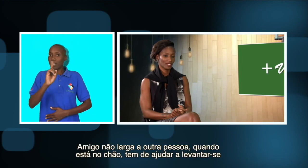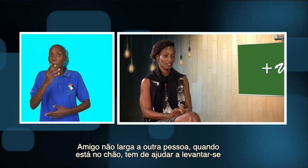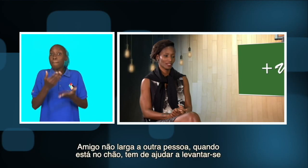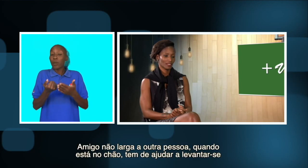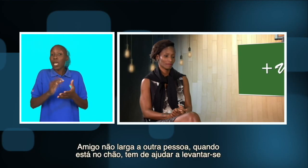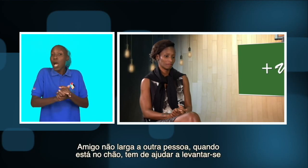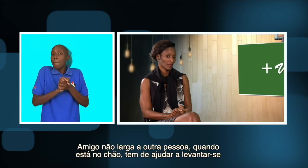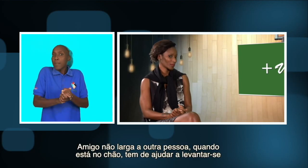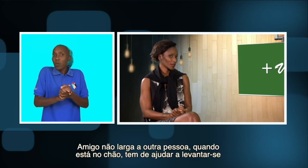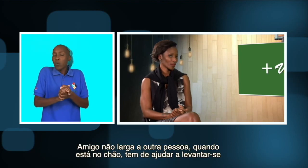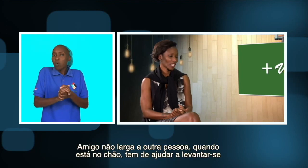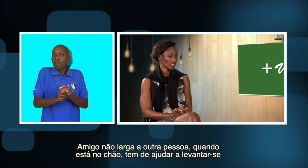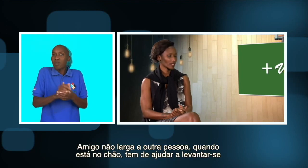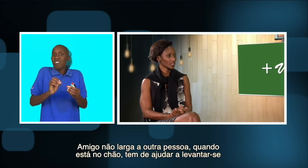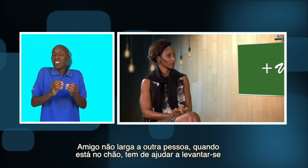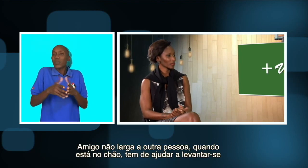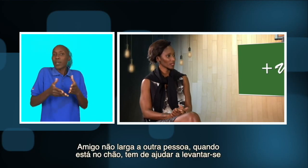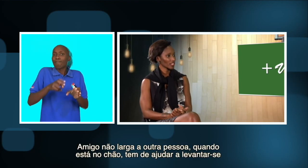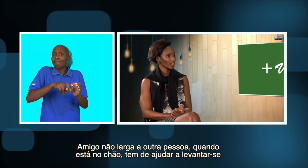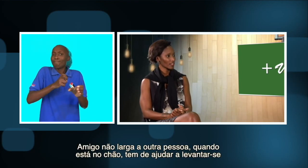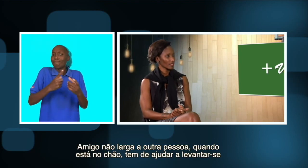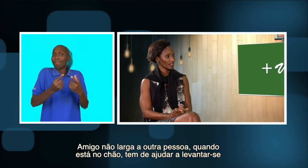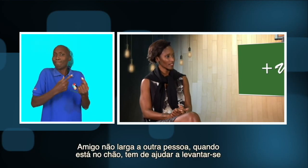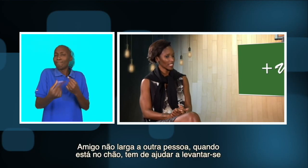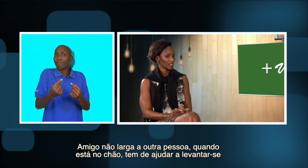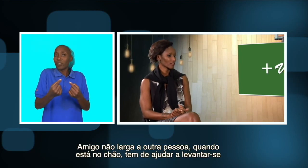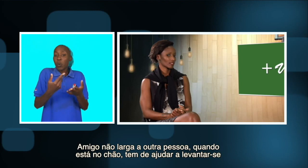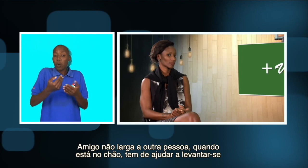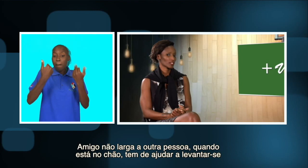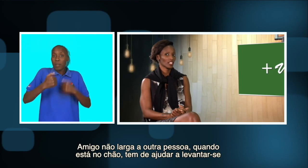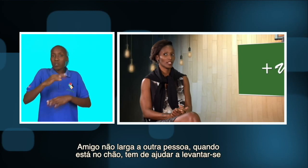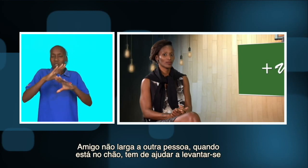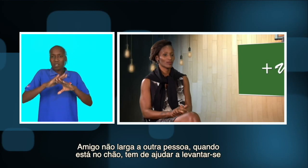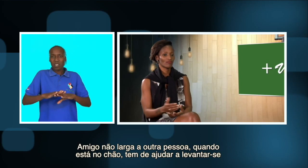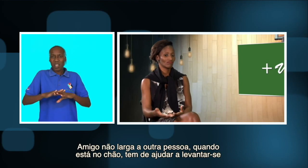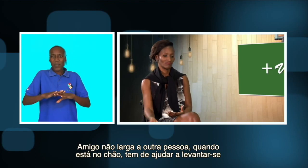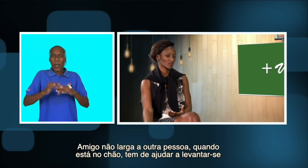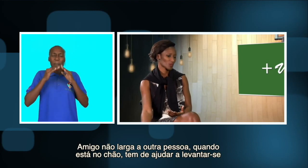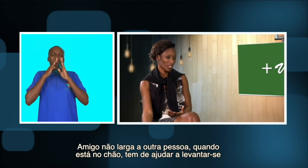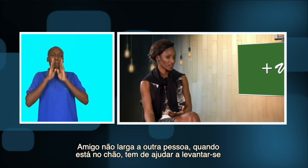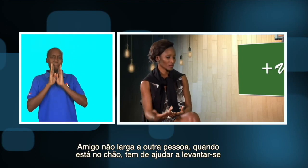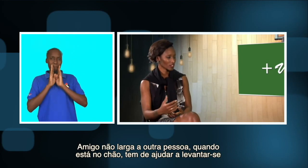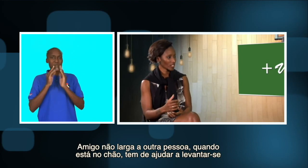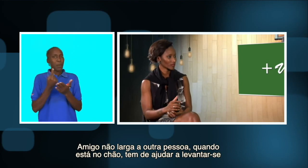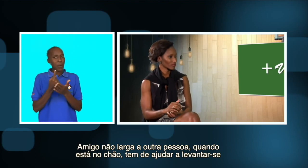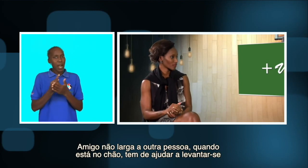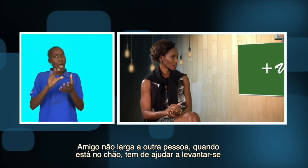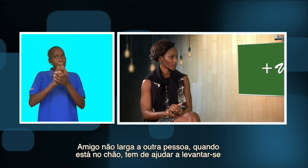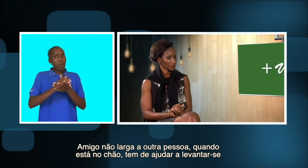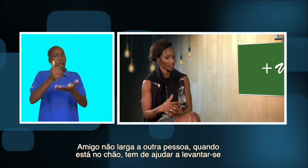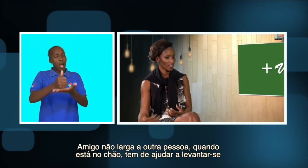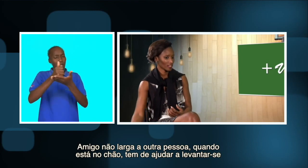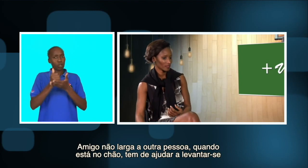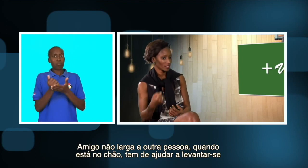amigo não larga a outra pessoa quando a pessoa está quase no chão. Não,